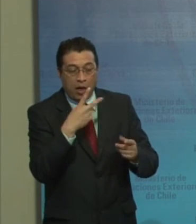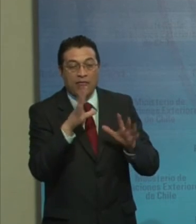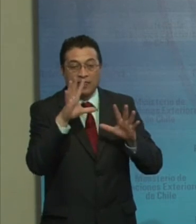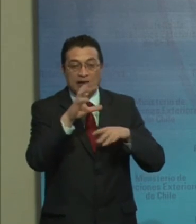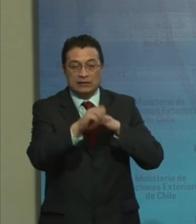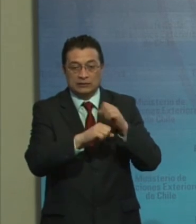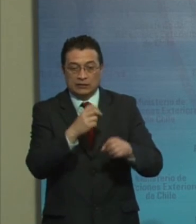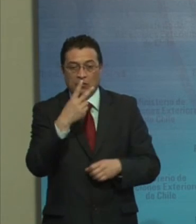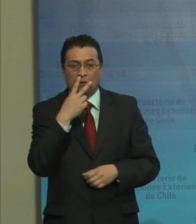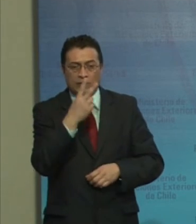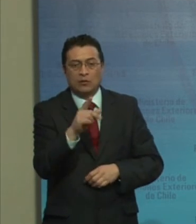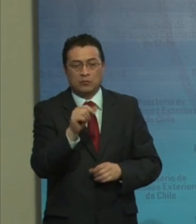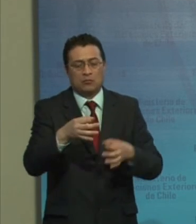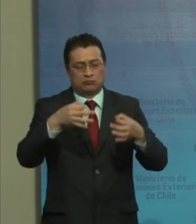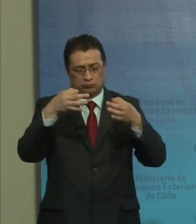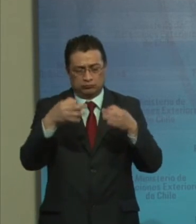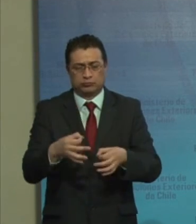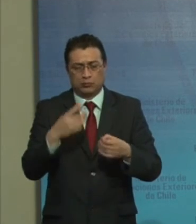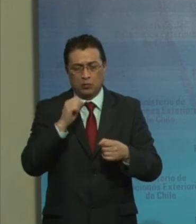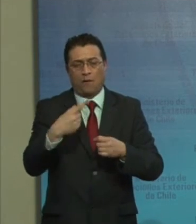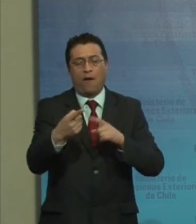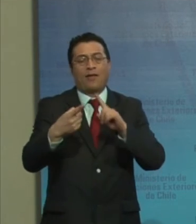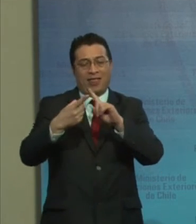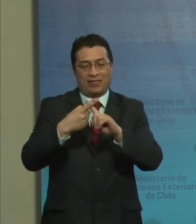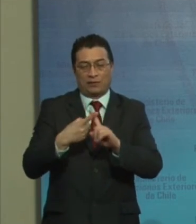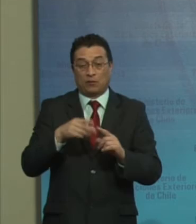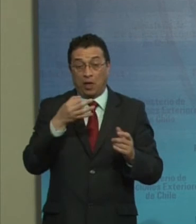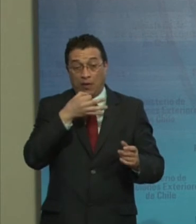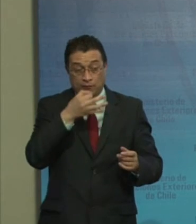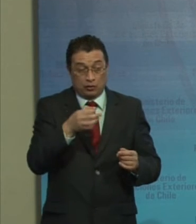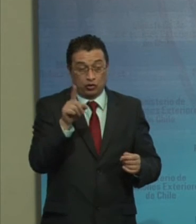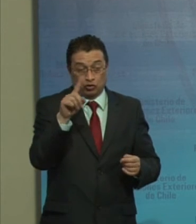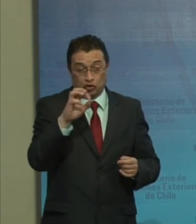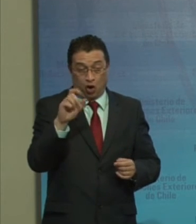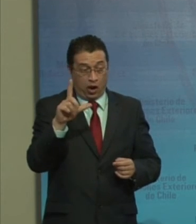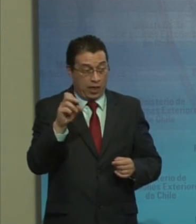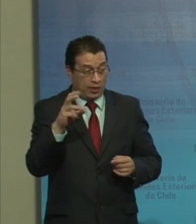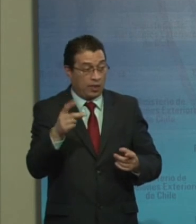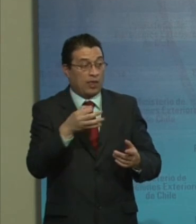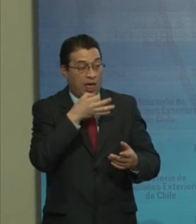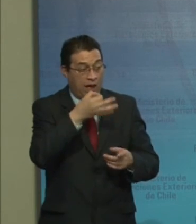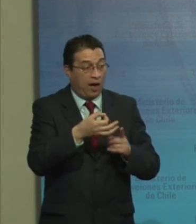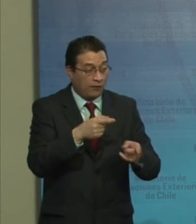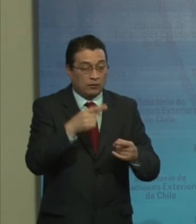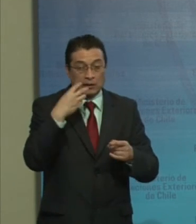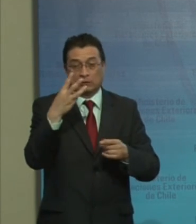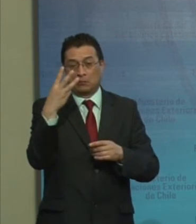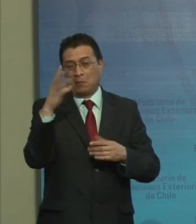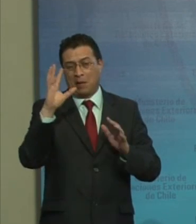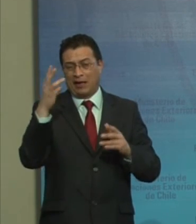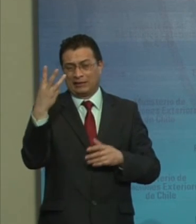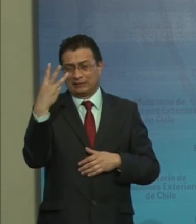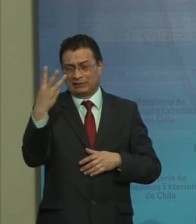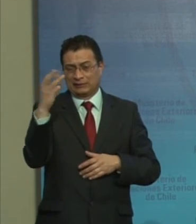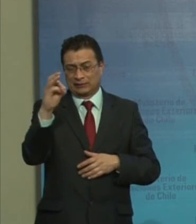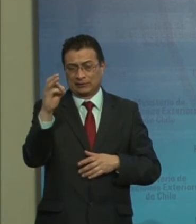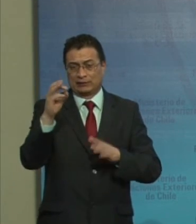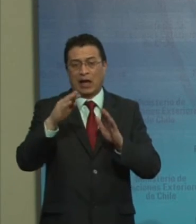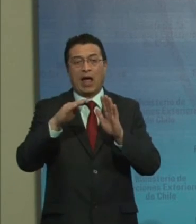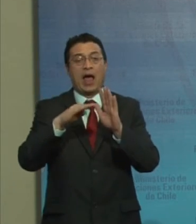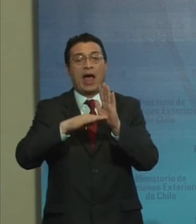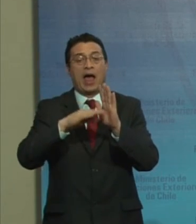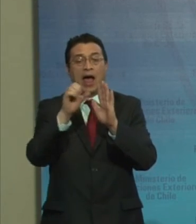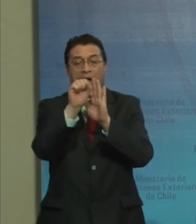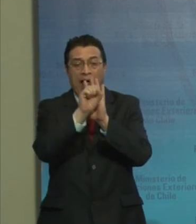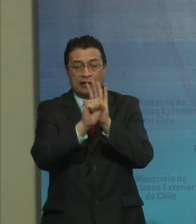efectivamente Se vuelven a mencionar Estos desafíos Que también lo decía Soledad Son treinta y tantos Artículos Son treinta y tantos Desafíos